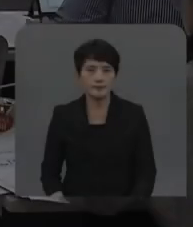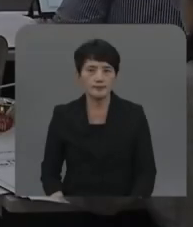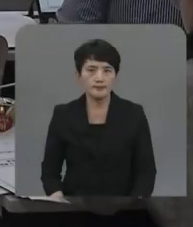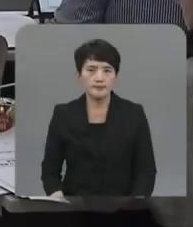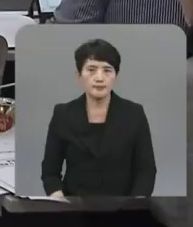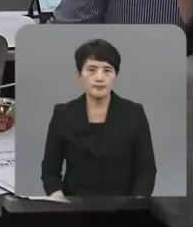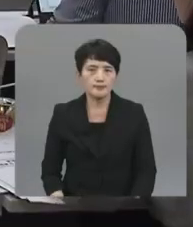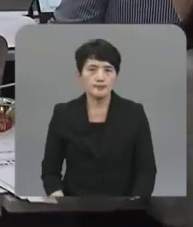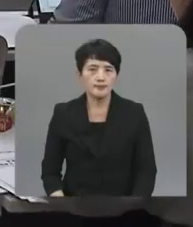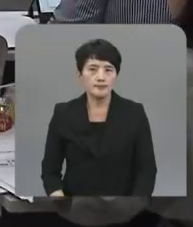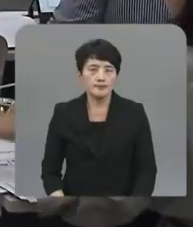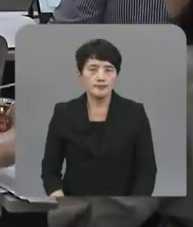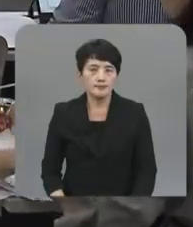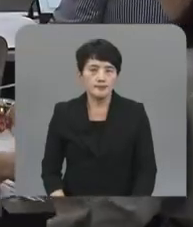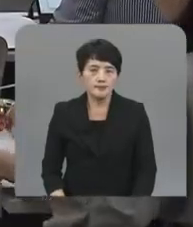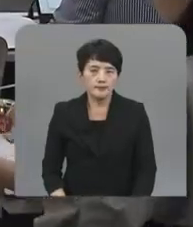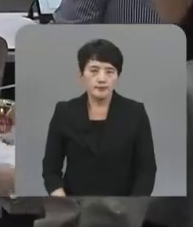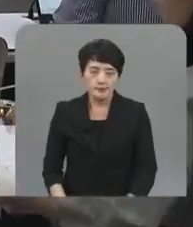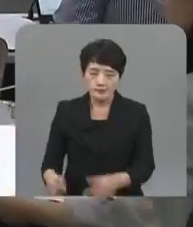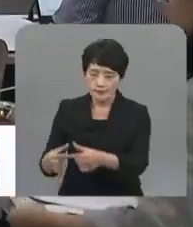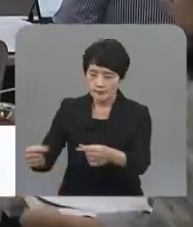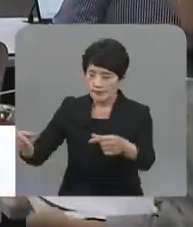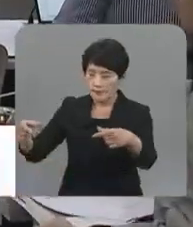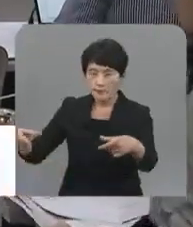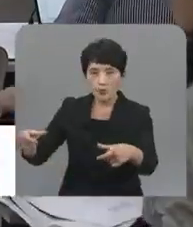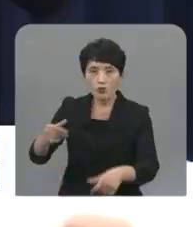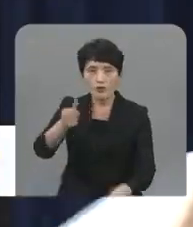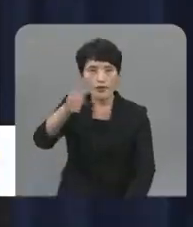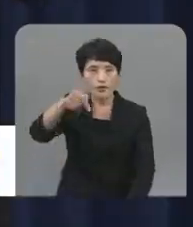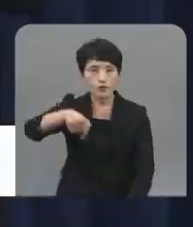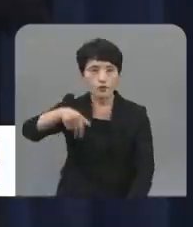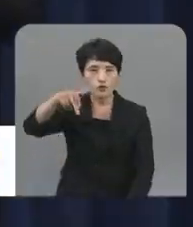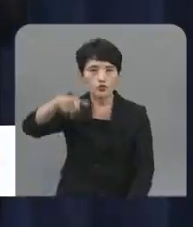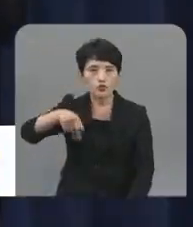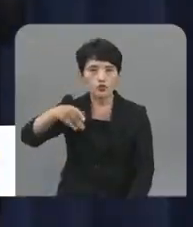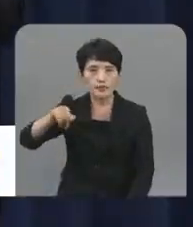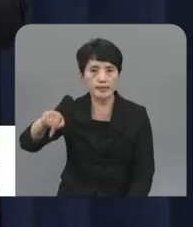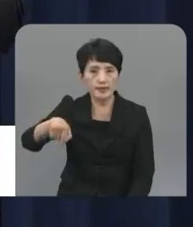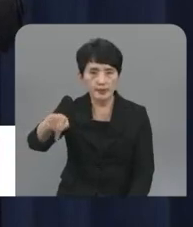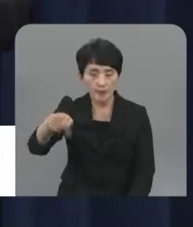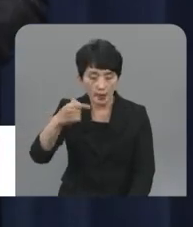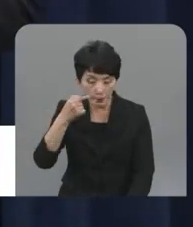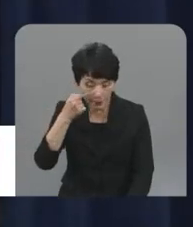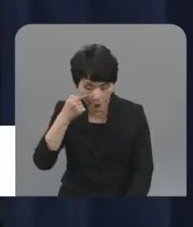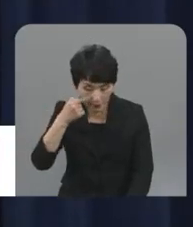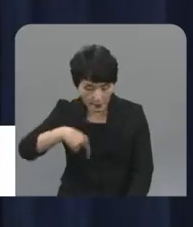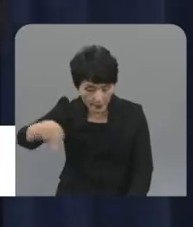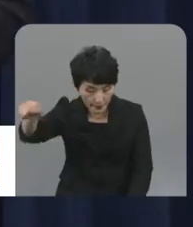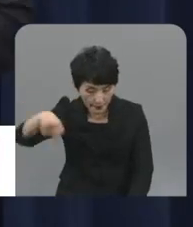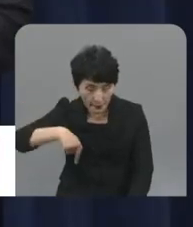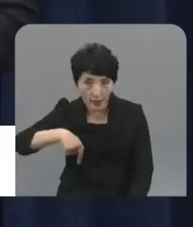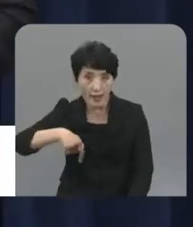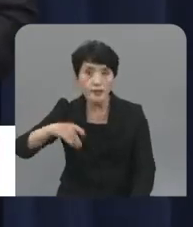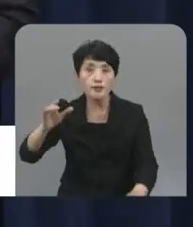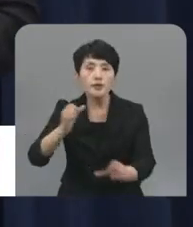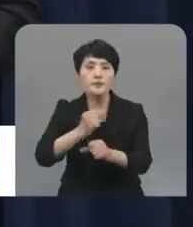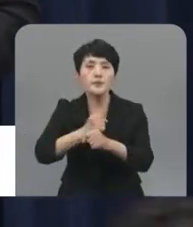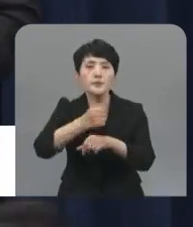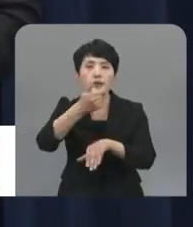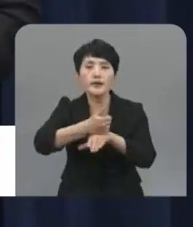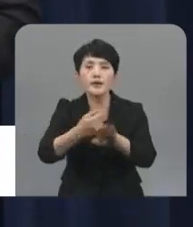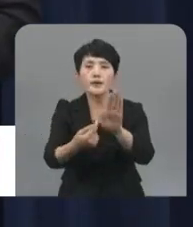В процессе ознакомления с объектами очистки воды на аварийной атомной электростанции Фукусима южнокорейская